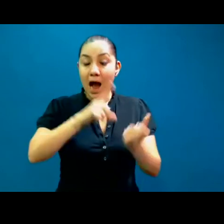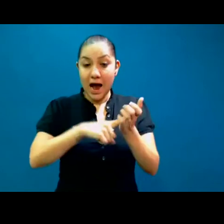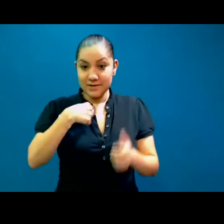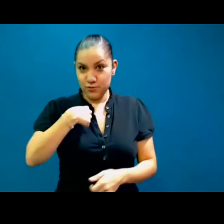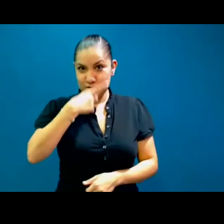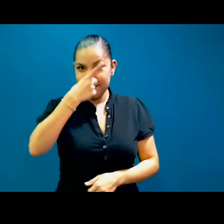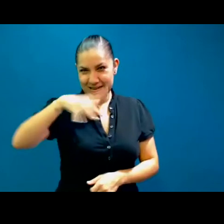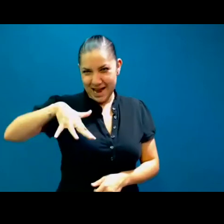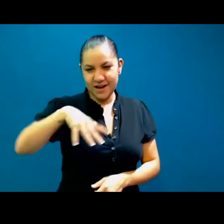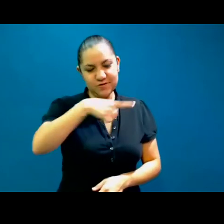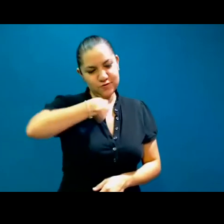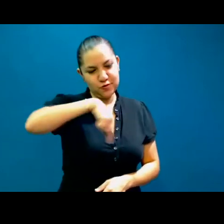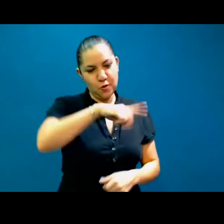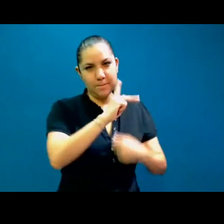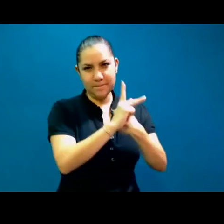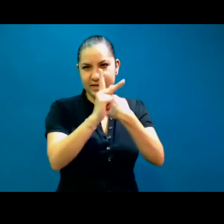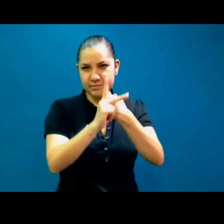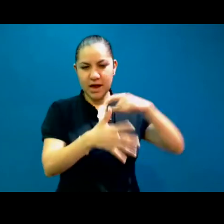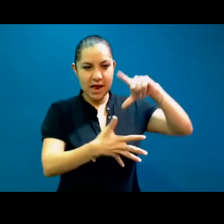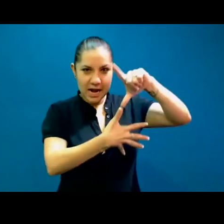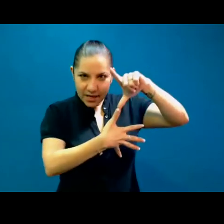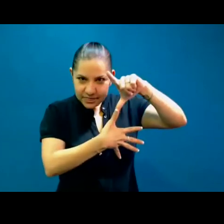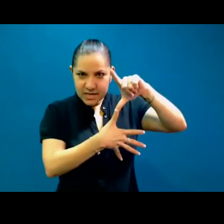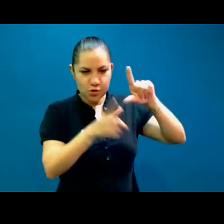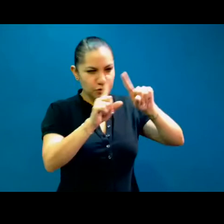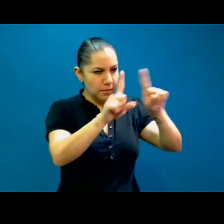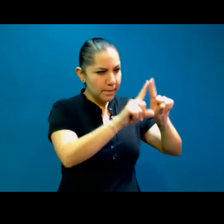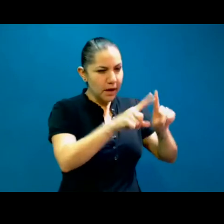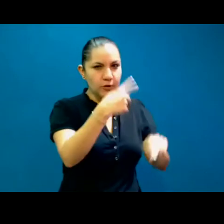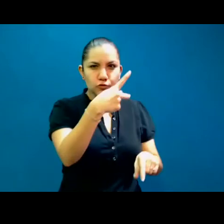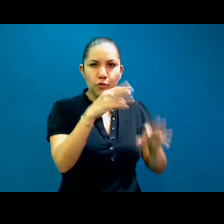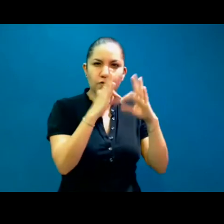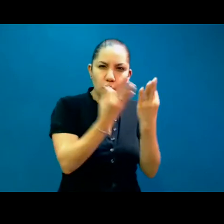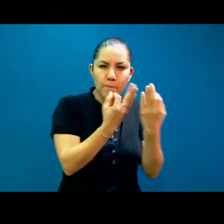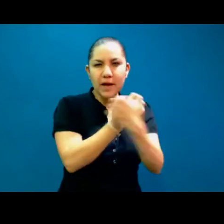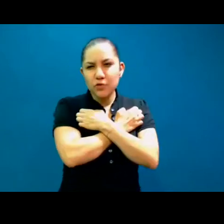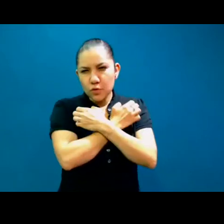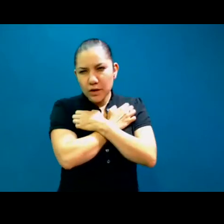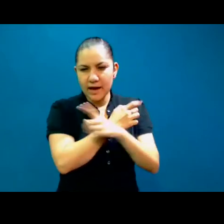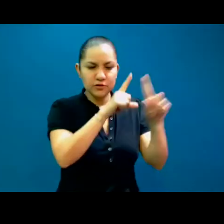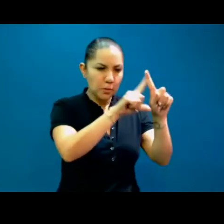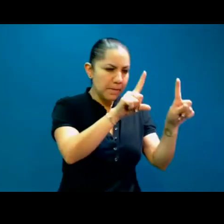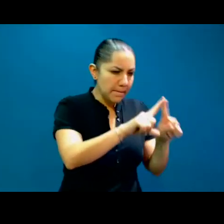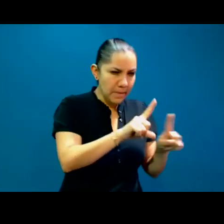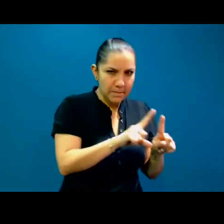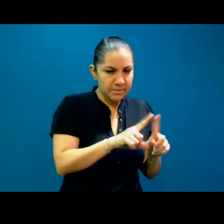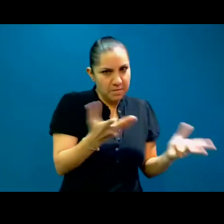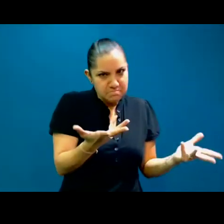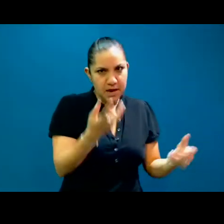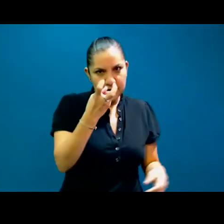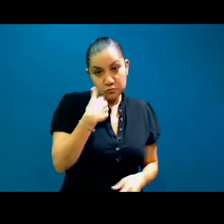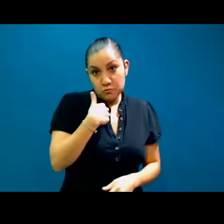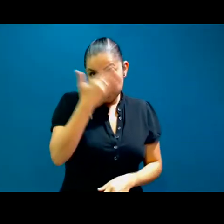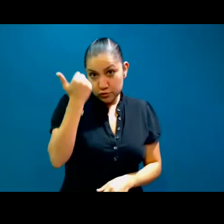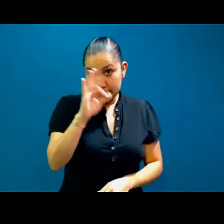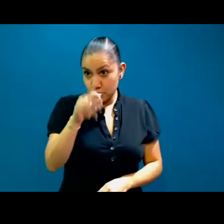países latinos. Flor, no sé si la audiencia tiene alguna preguntita. Súper interesante Natalia, cuéntanos, por ejemplo,